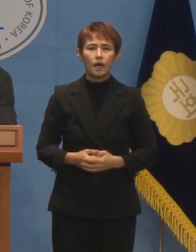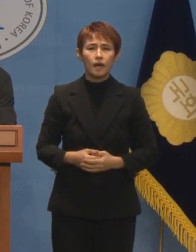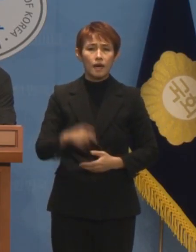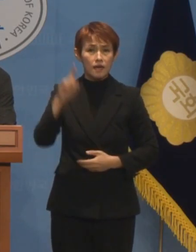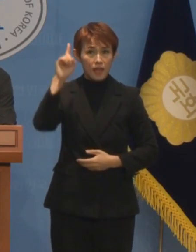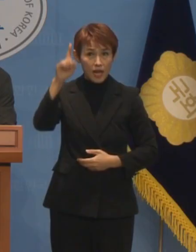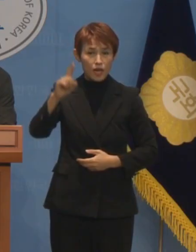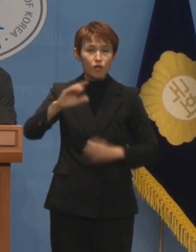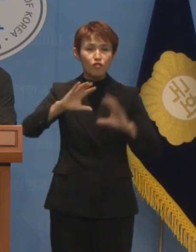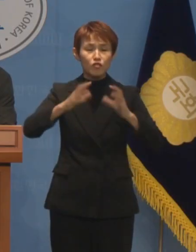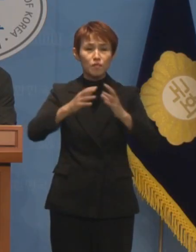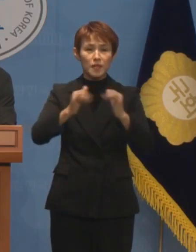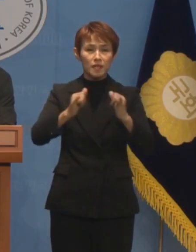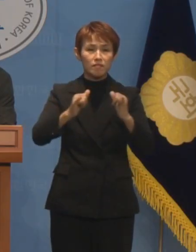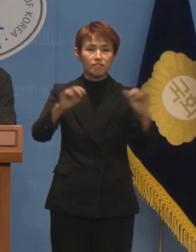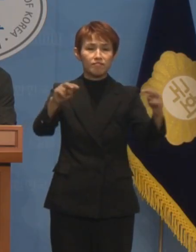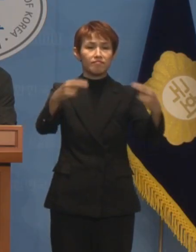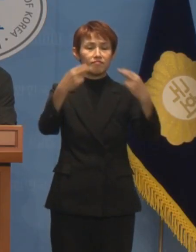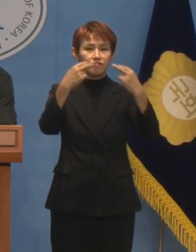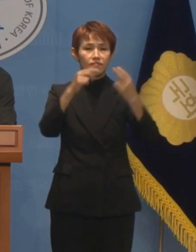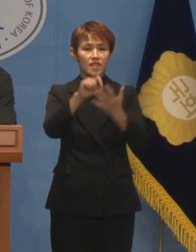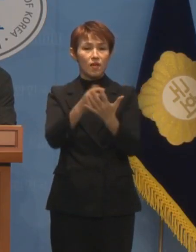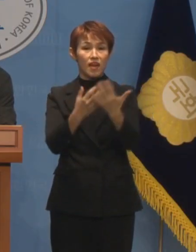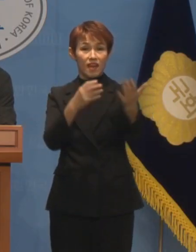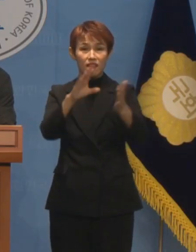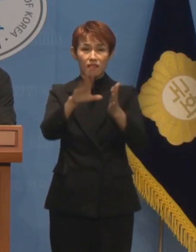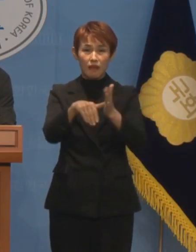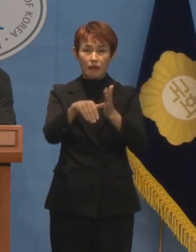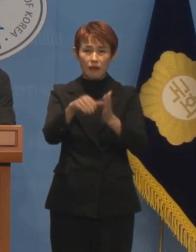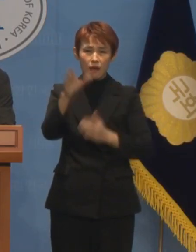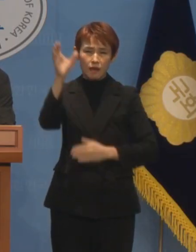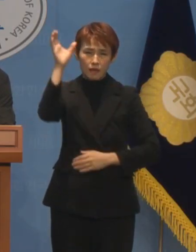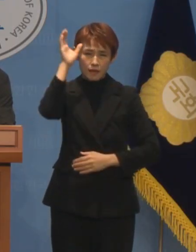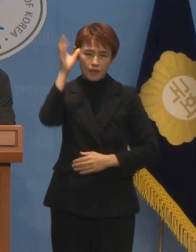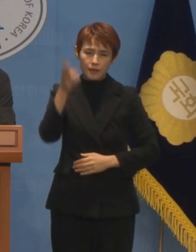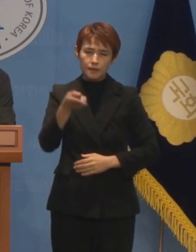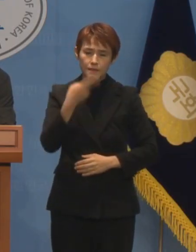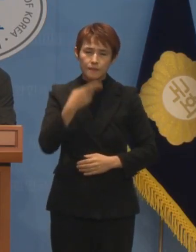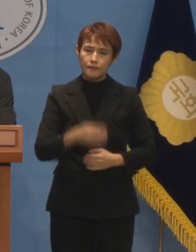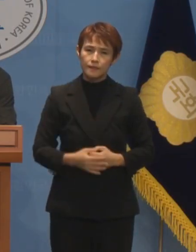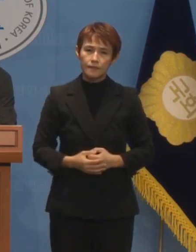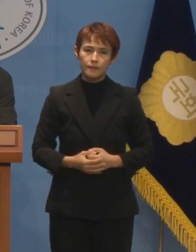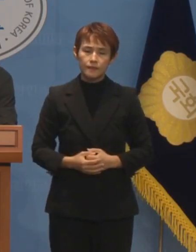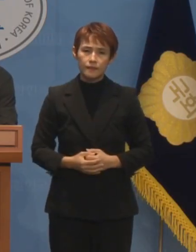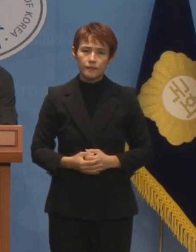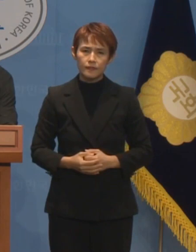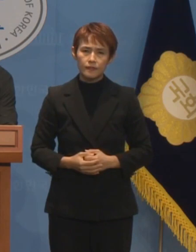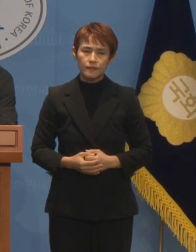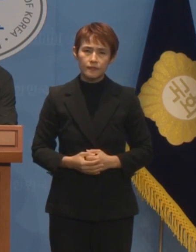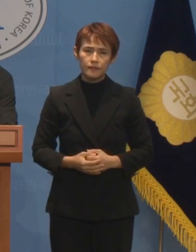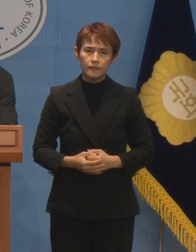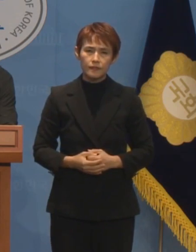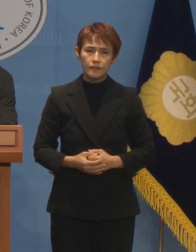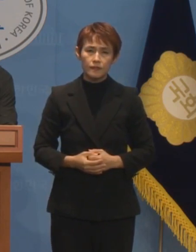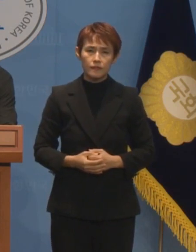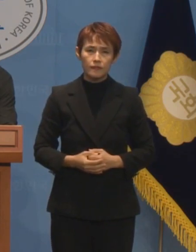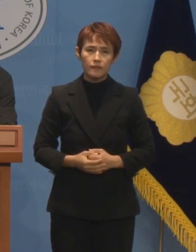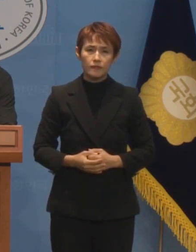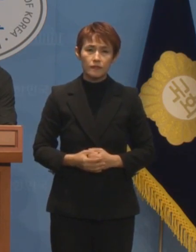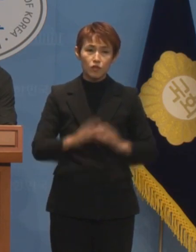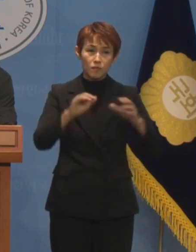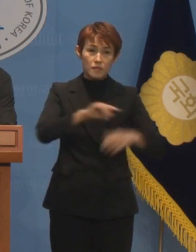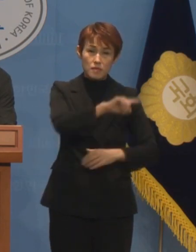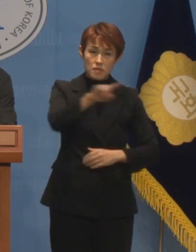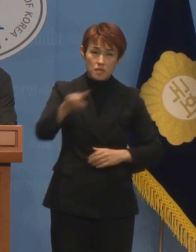대국민 담화와 기자회견에서도 기대할 것은 단 하나도 없습니다. 오히려 들끓는